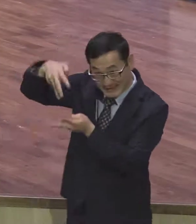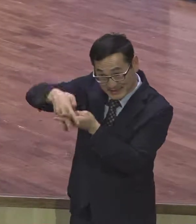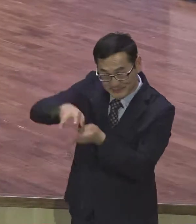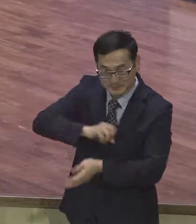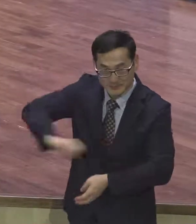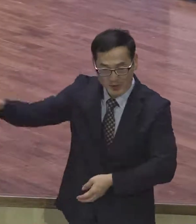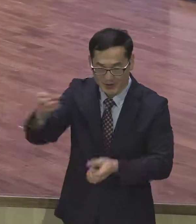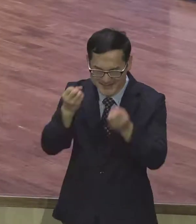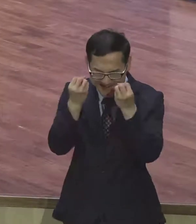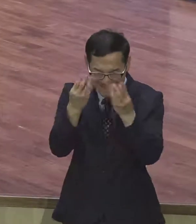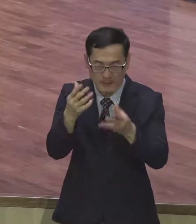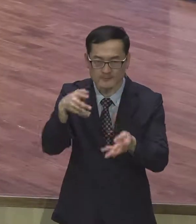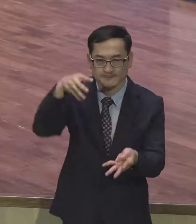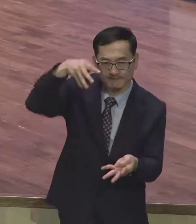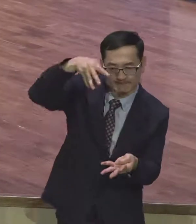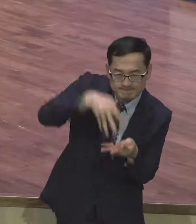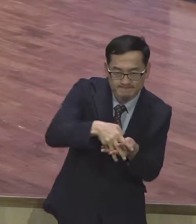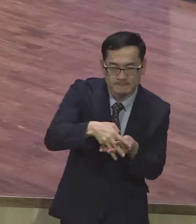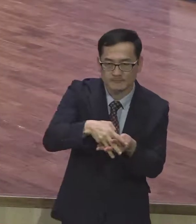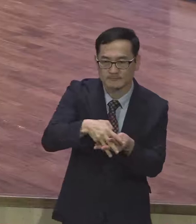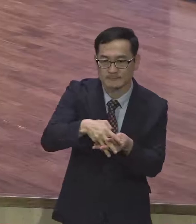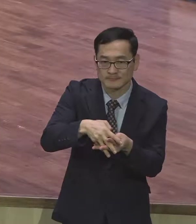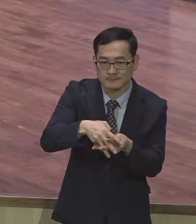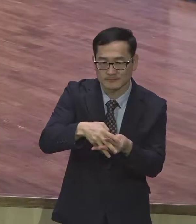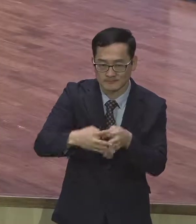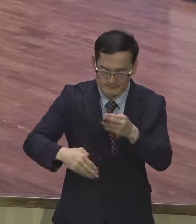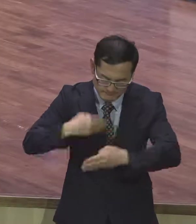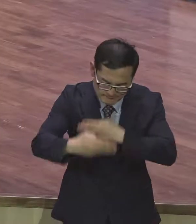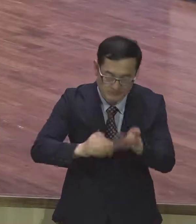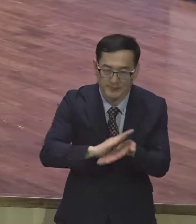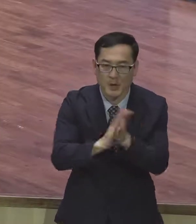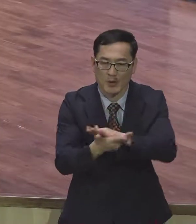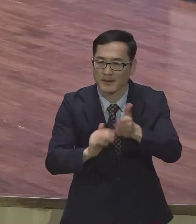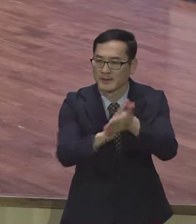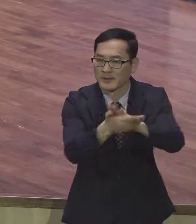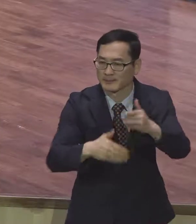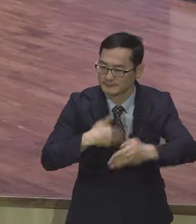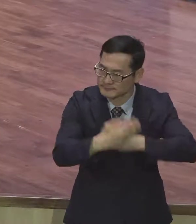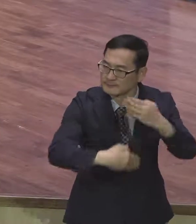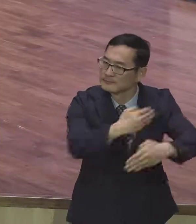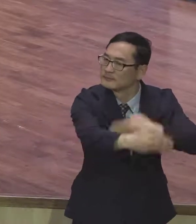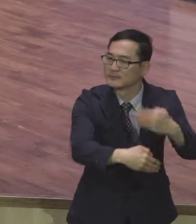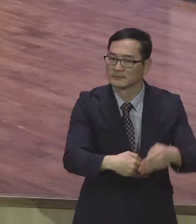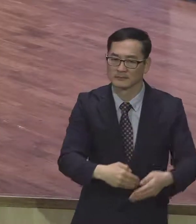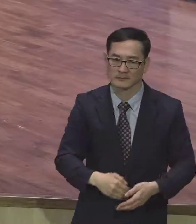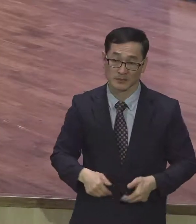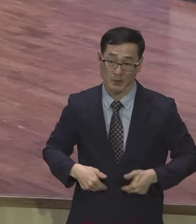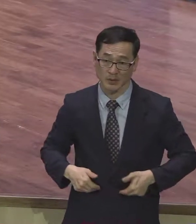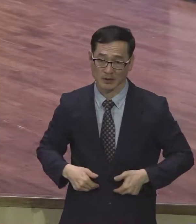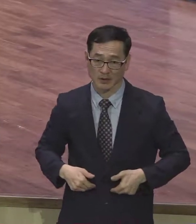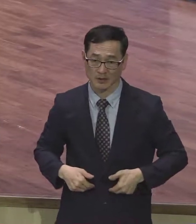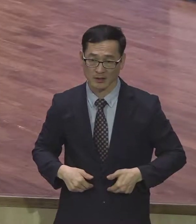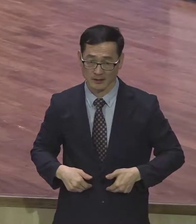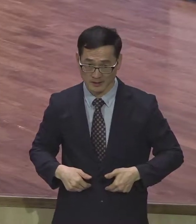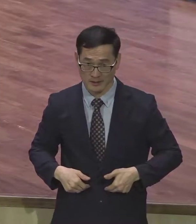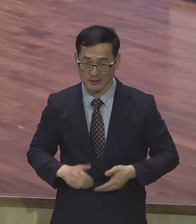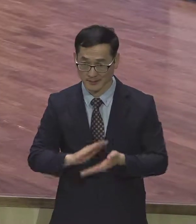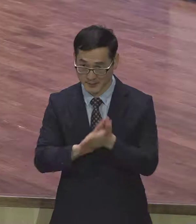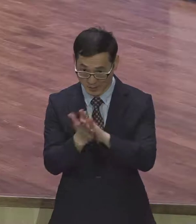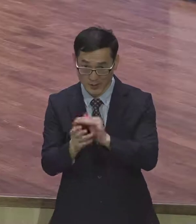변화되라 변화 변화 변화 변화 싫어해요 변화 두러워요 변화 안 돼요 도대체 변화됩시다 지금